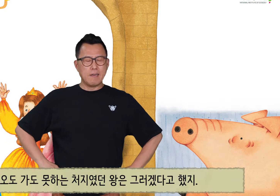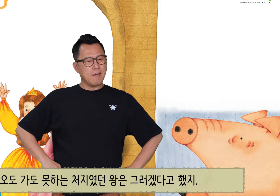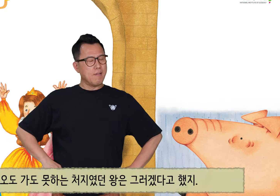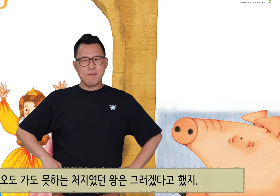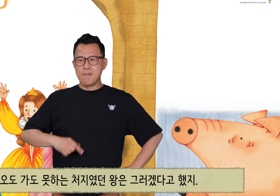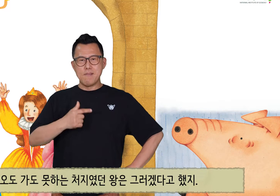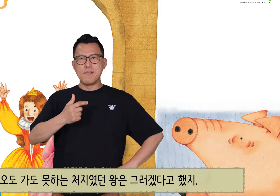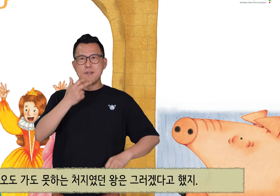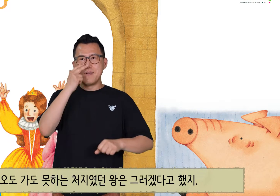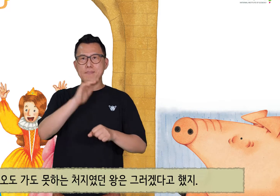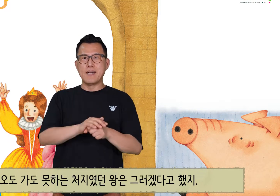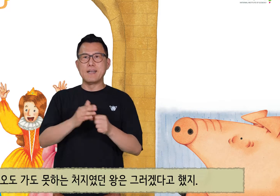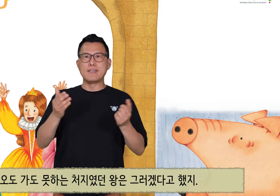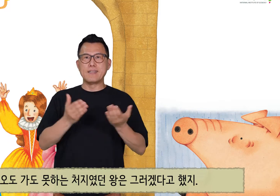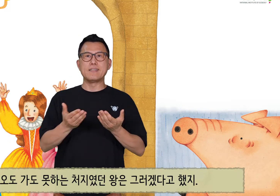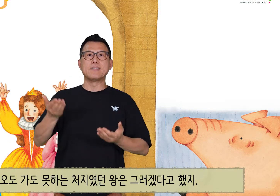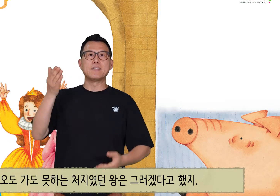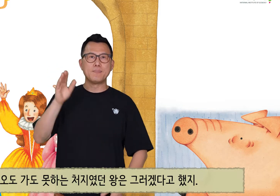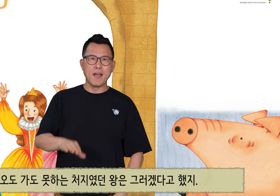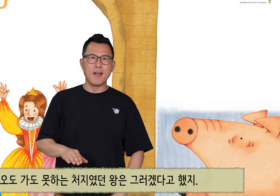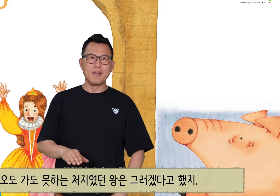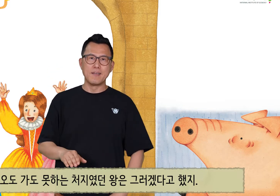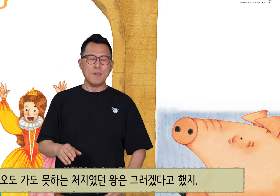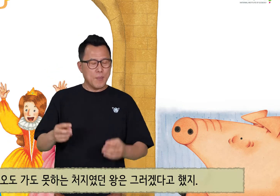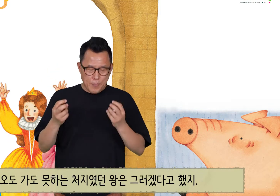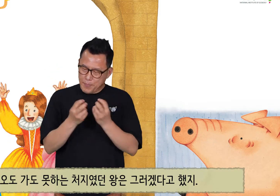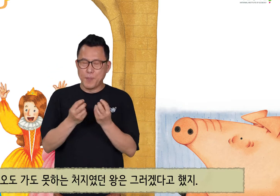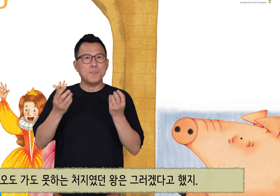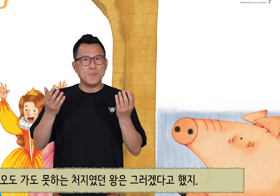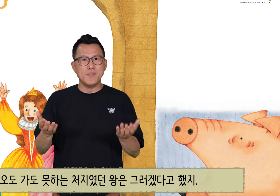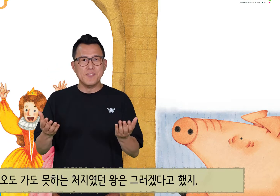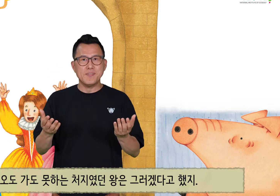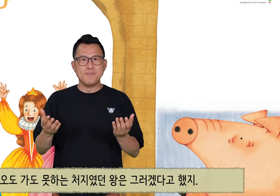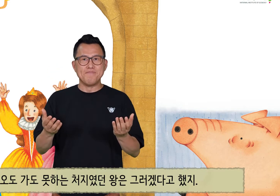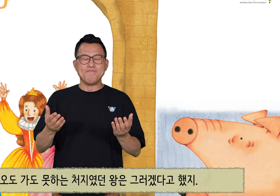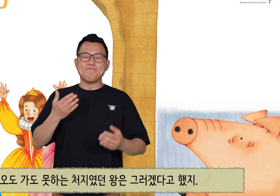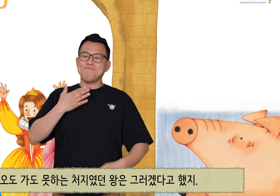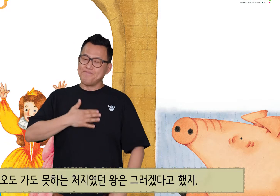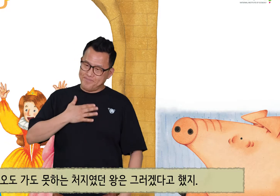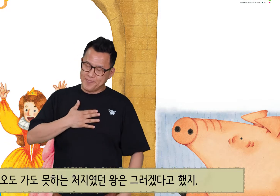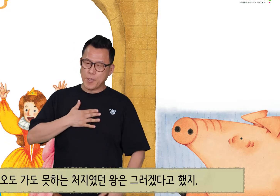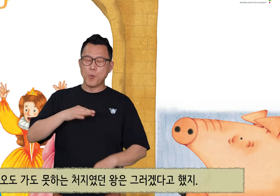오도가도 못하는 처지였던 왕은 그러겠다고 했지.